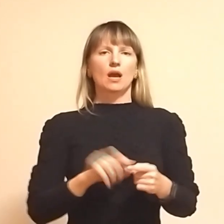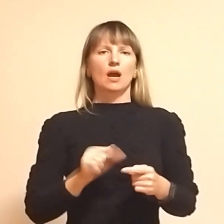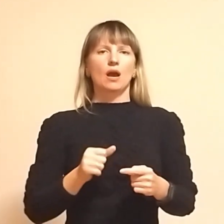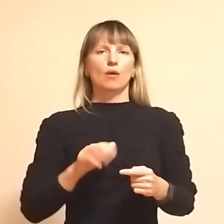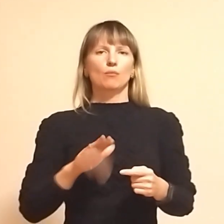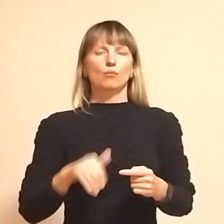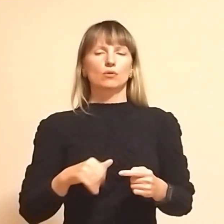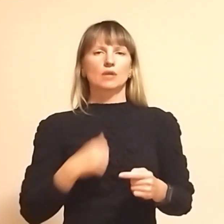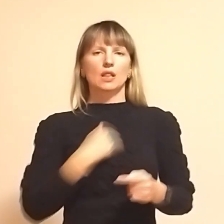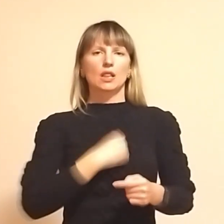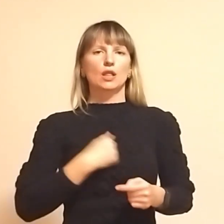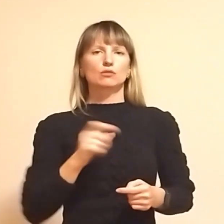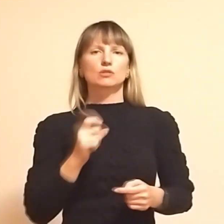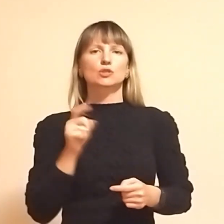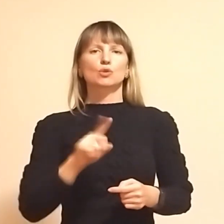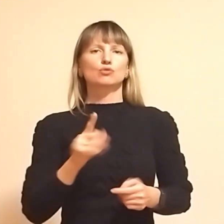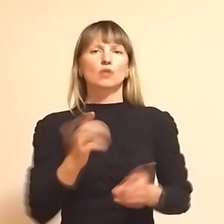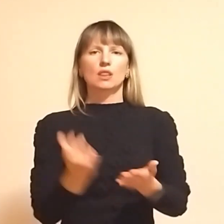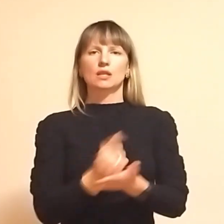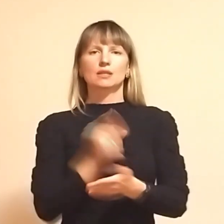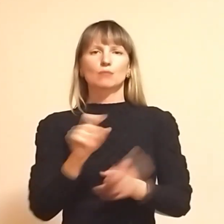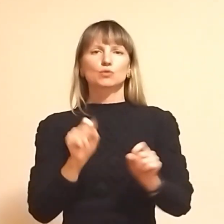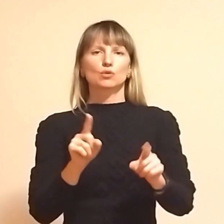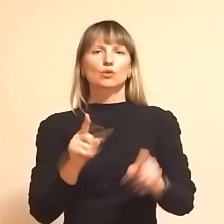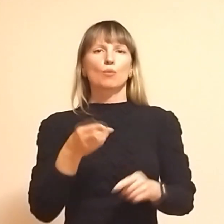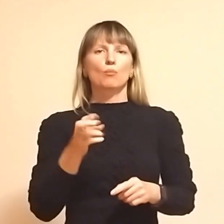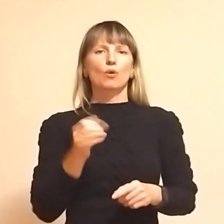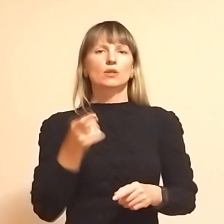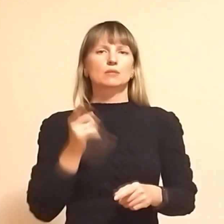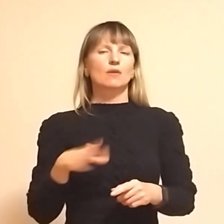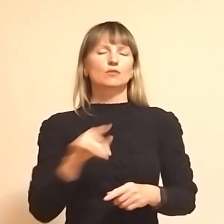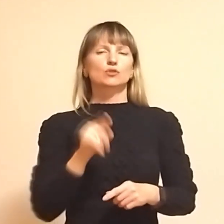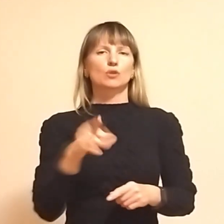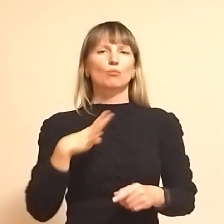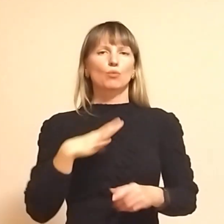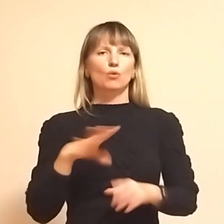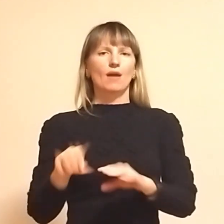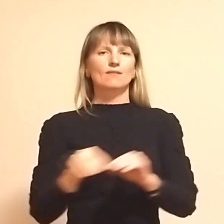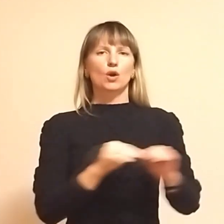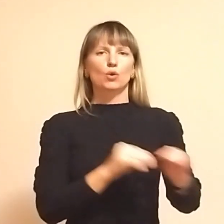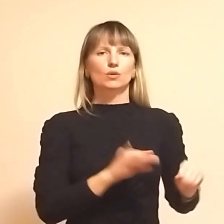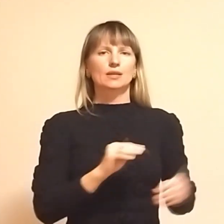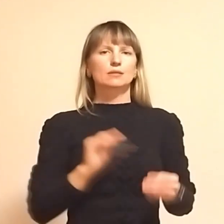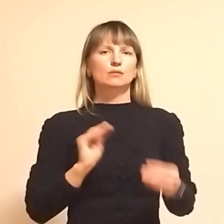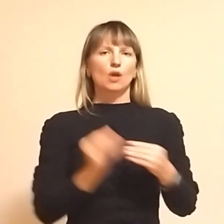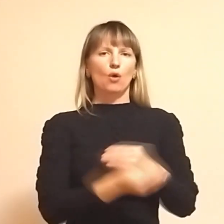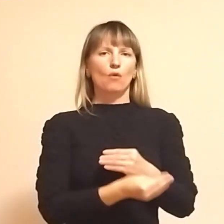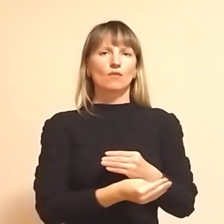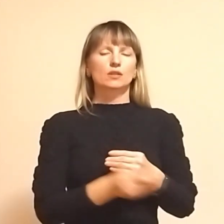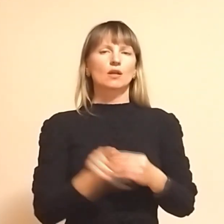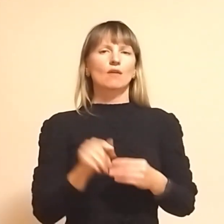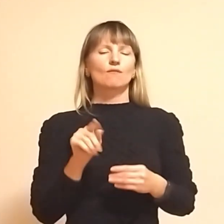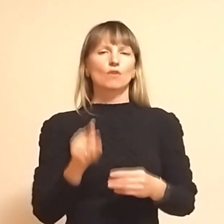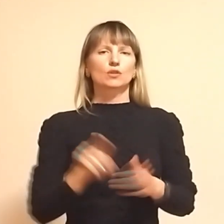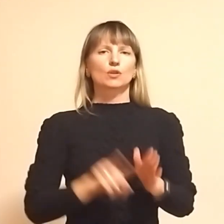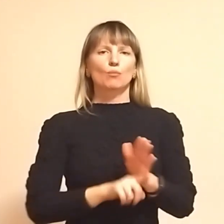Налютуючись з того, що вони не знайшли там золото, бо насправді все, що було евакуйовано і заховано, вони почали